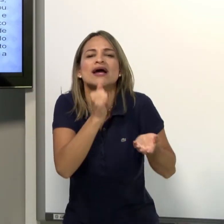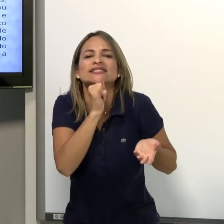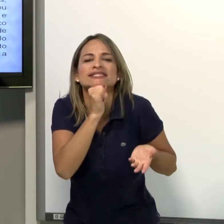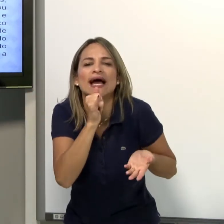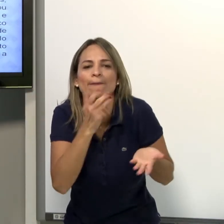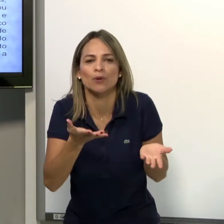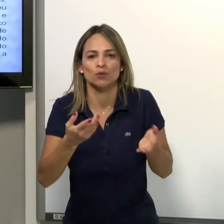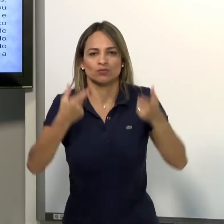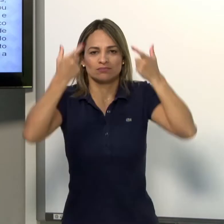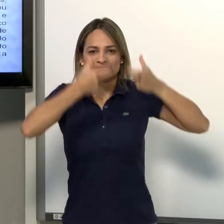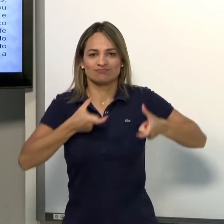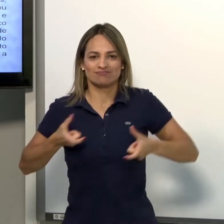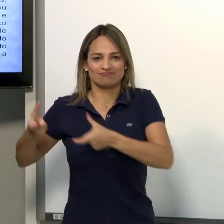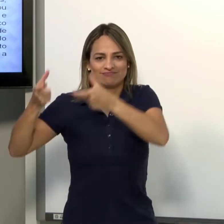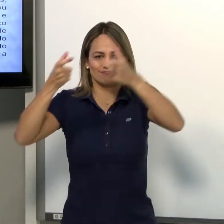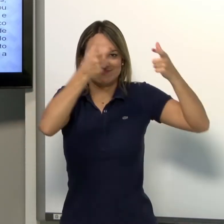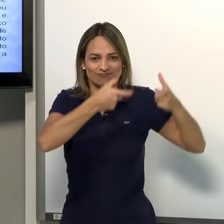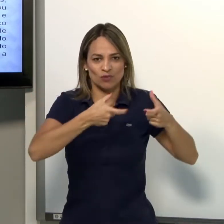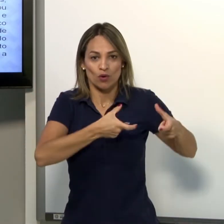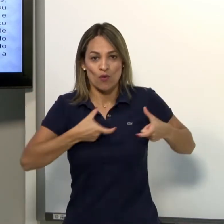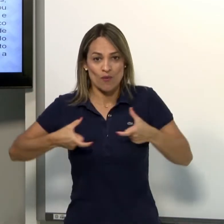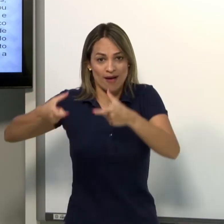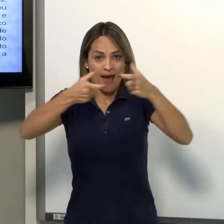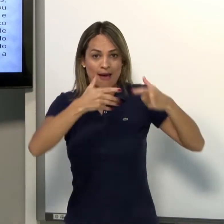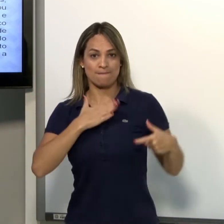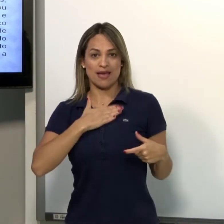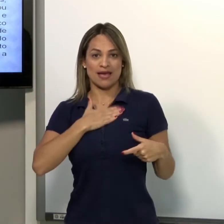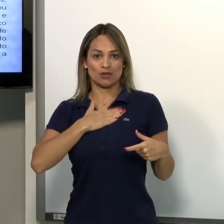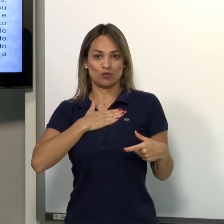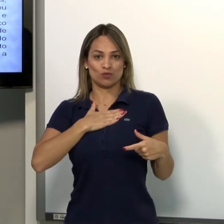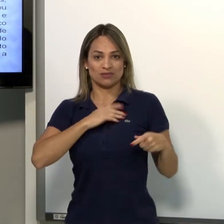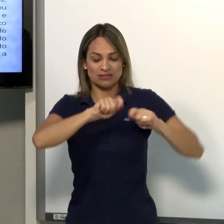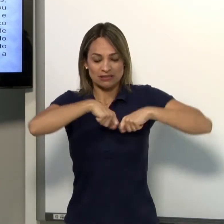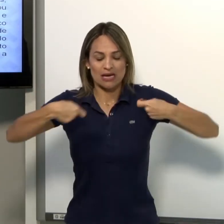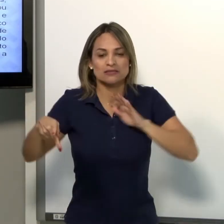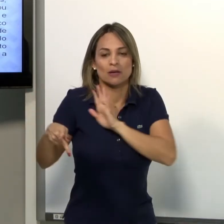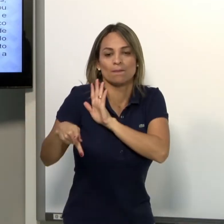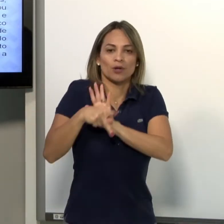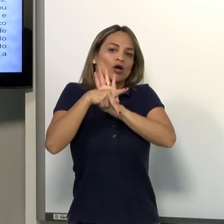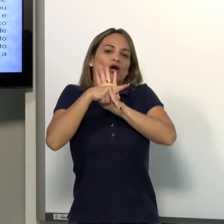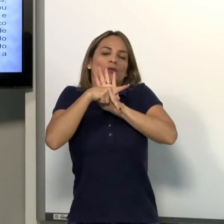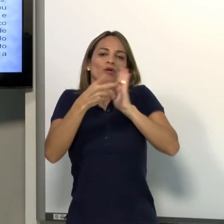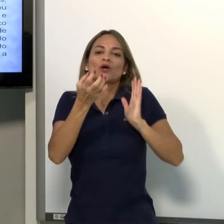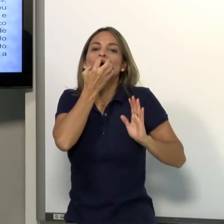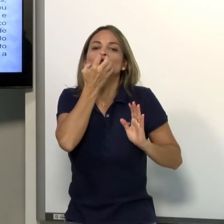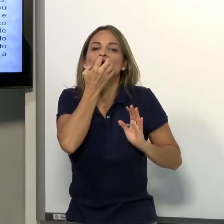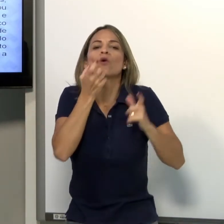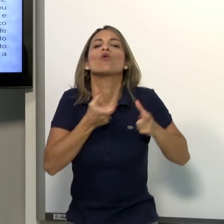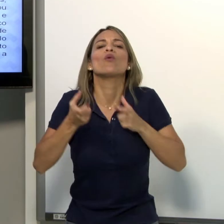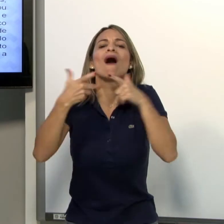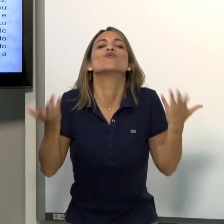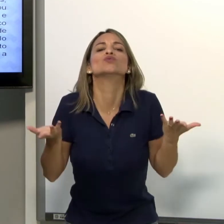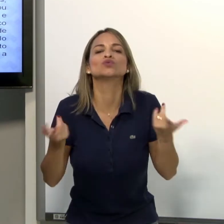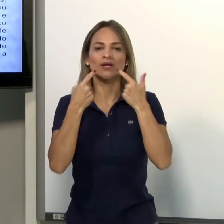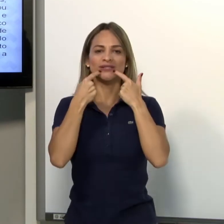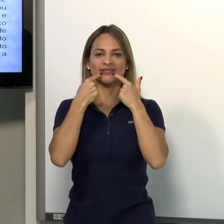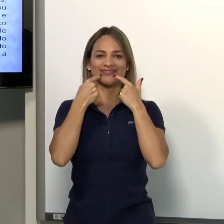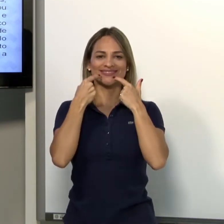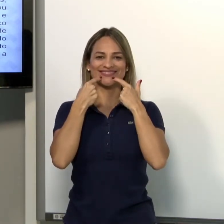Como, por exemplo, o ponto de articulação no peito, por exemplo. O cachorro é onde? O ponto de